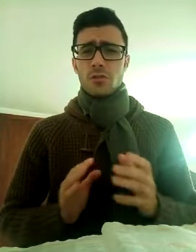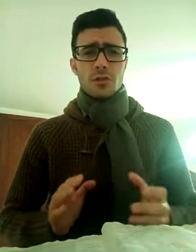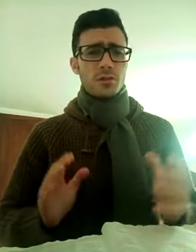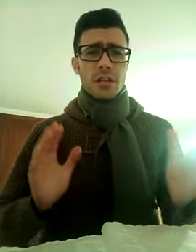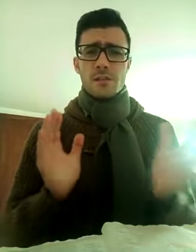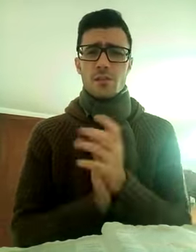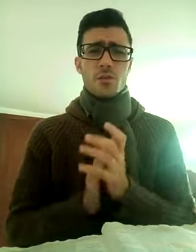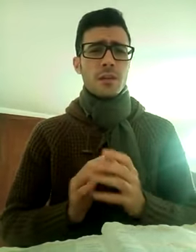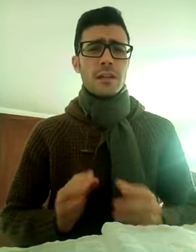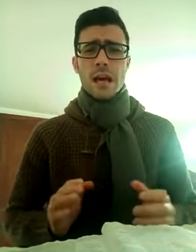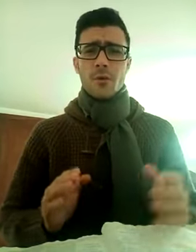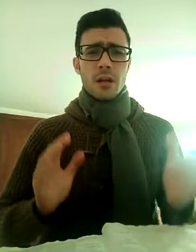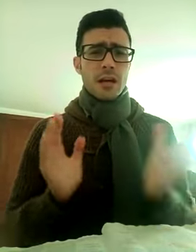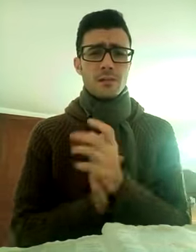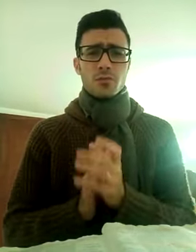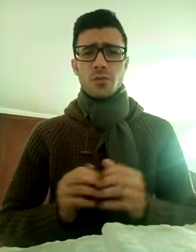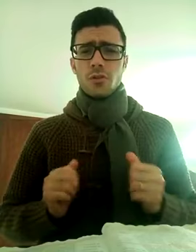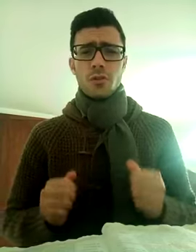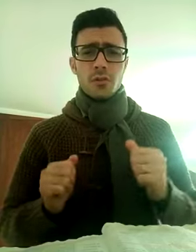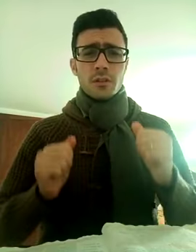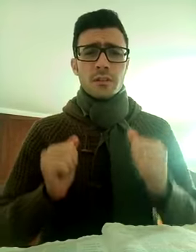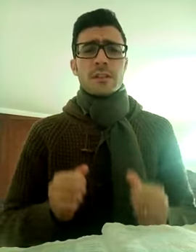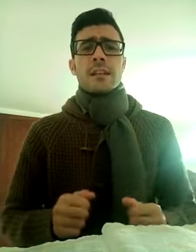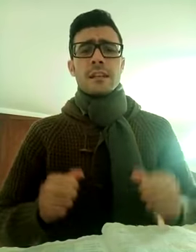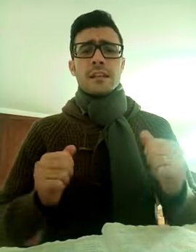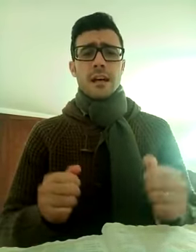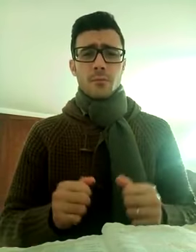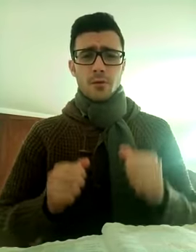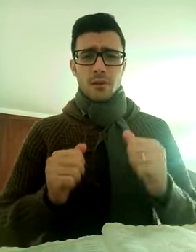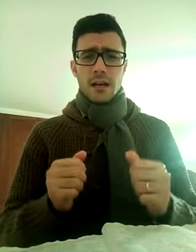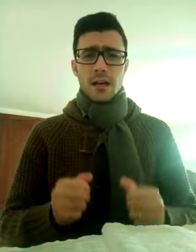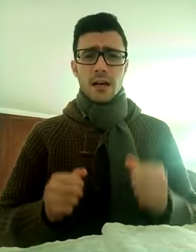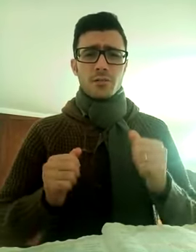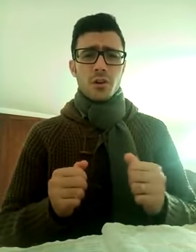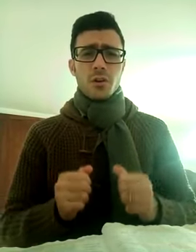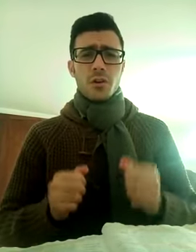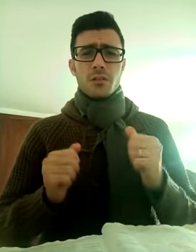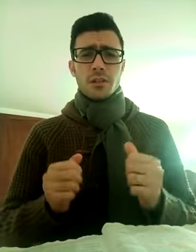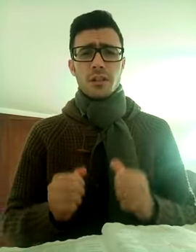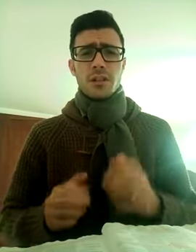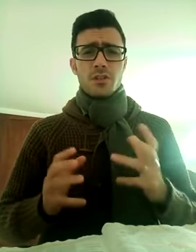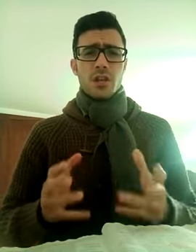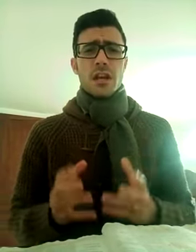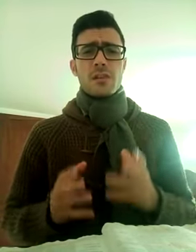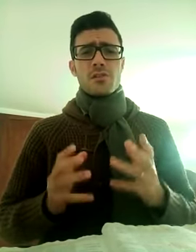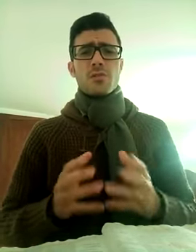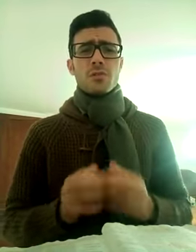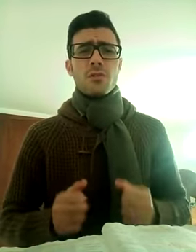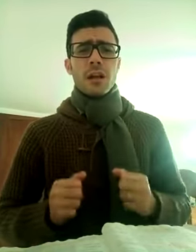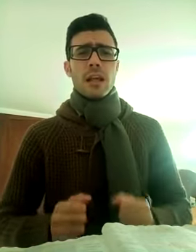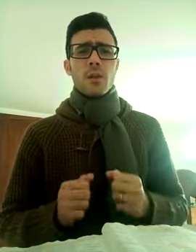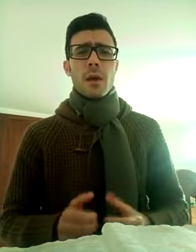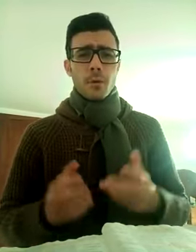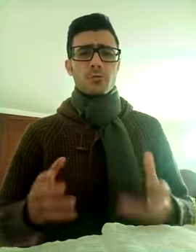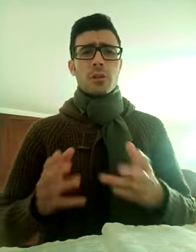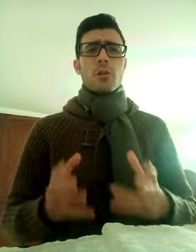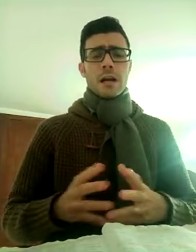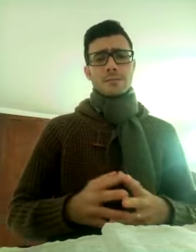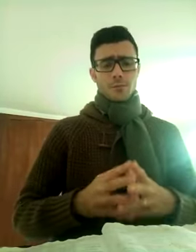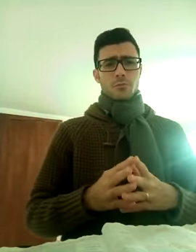di Gesù, alleluia, molti lo cantano